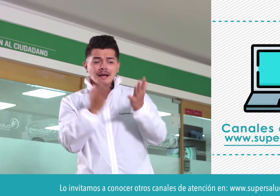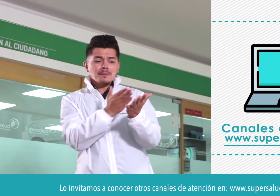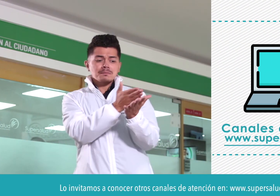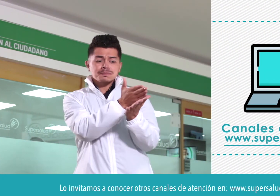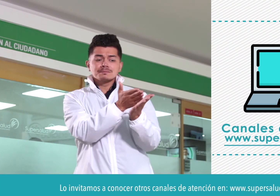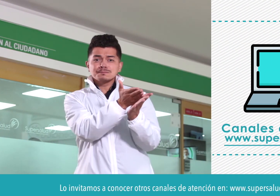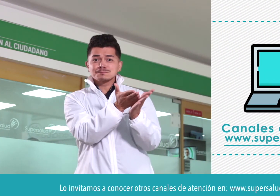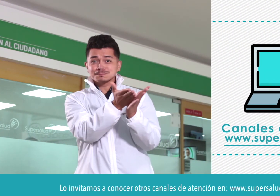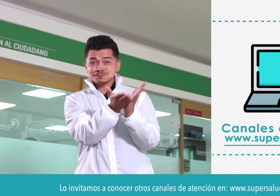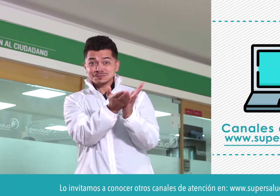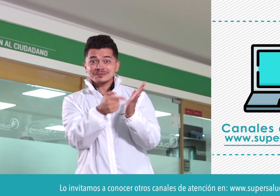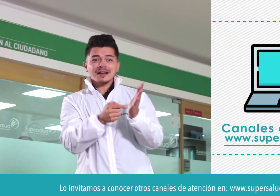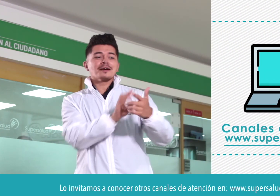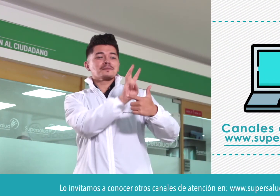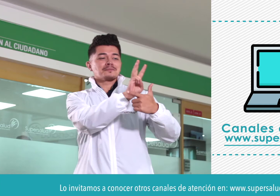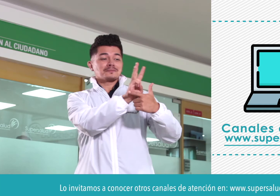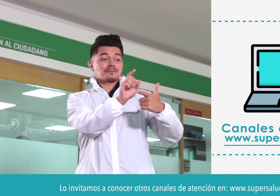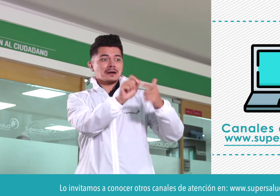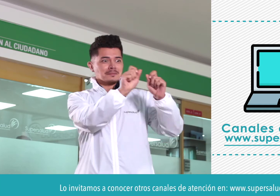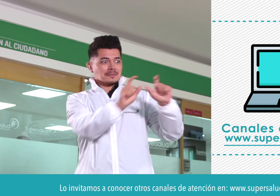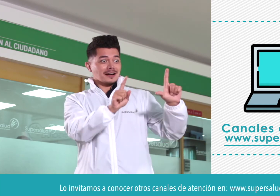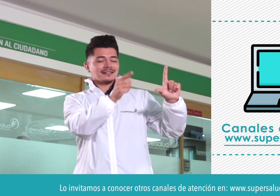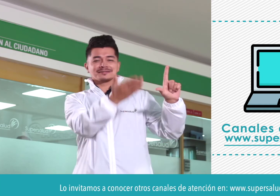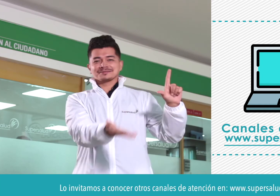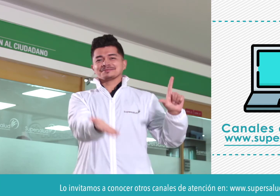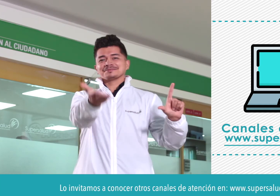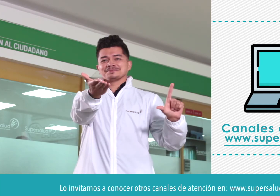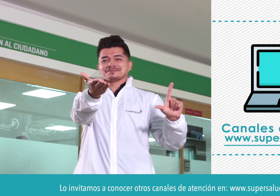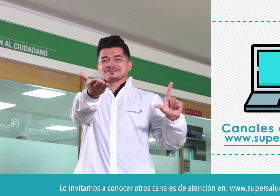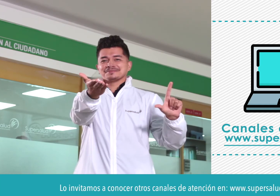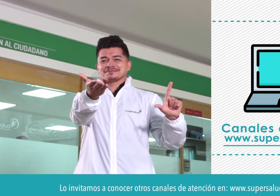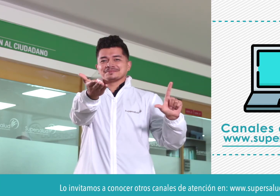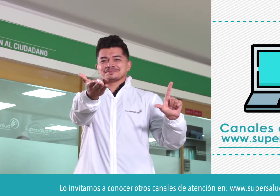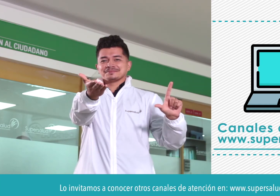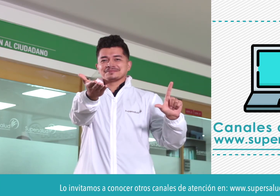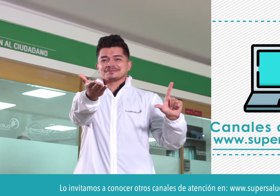atención en www.supersalud.gov.co